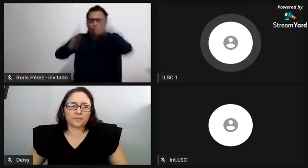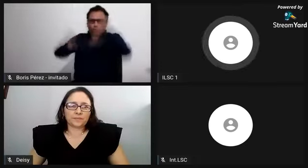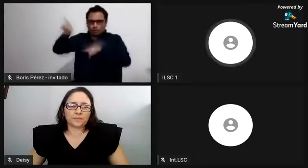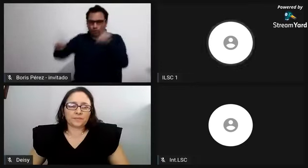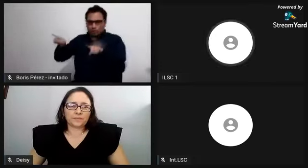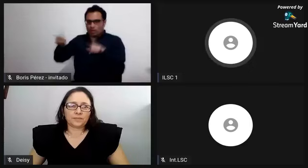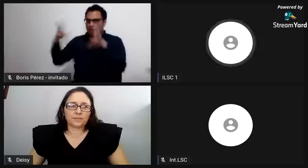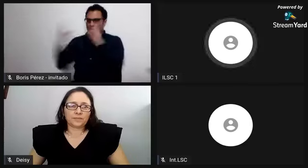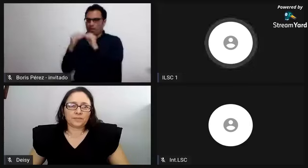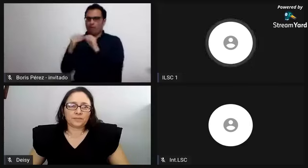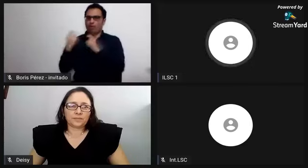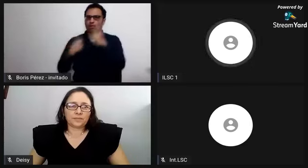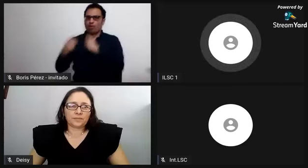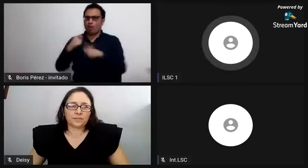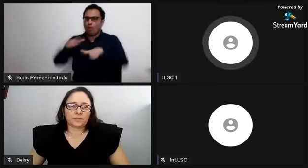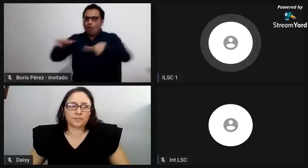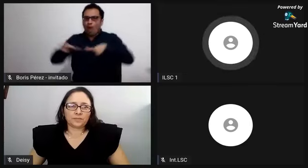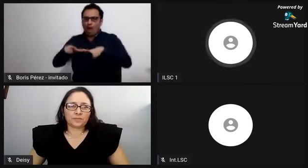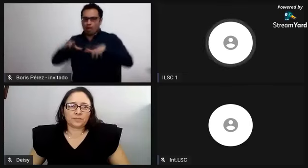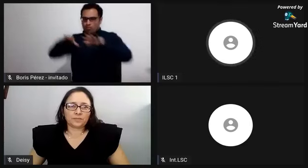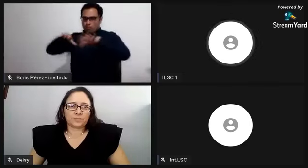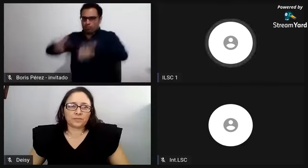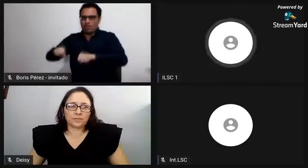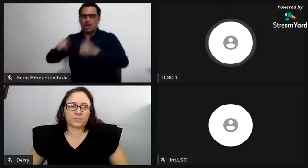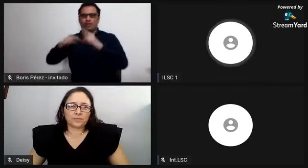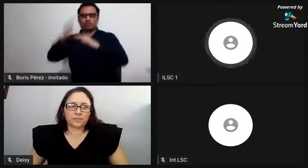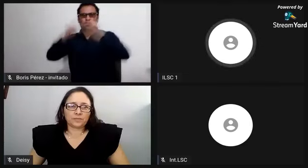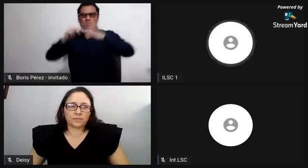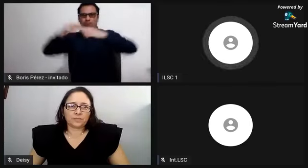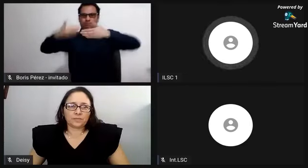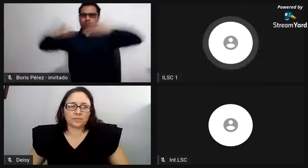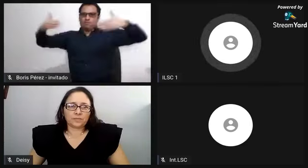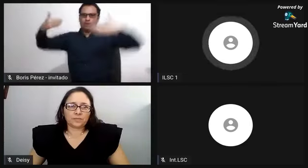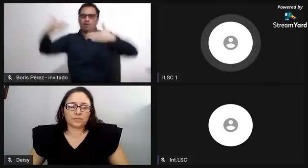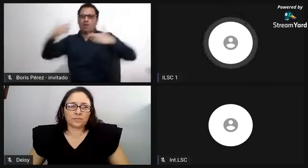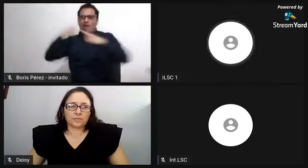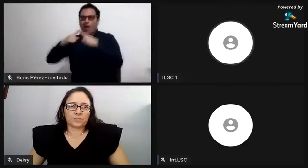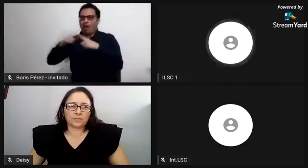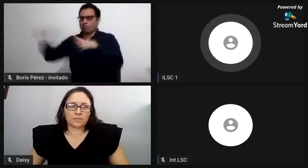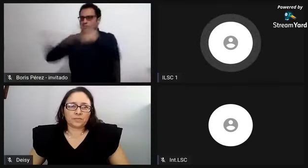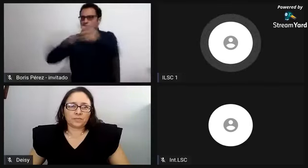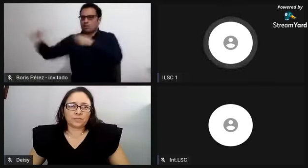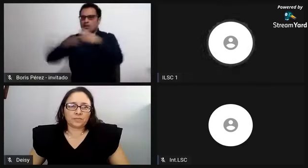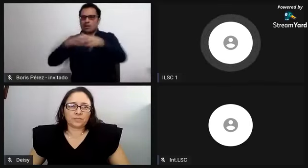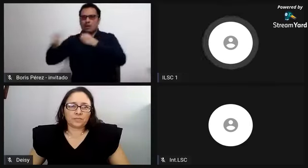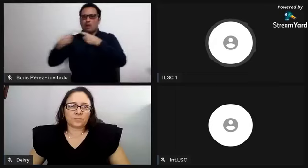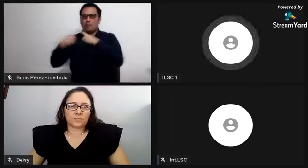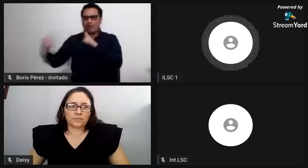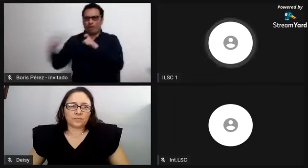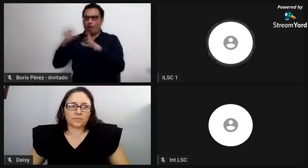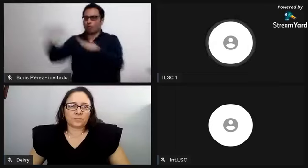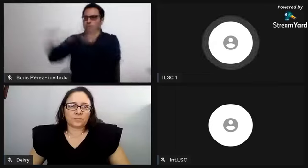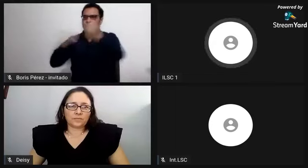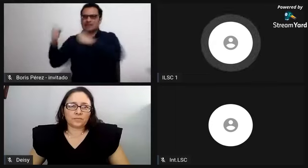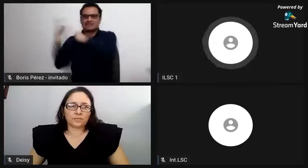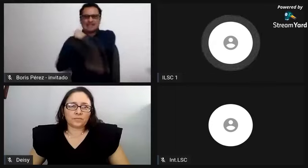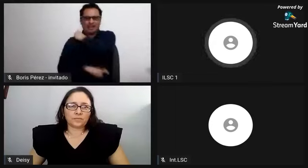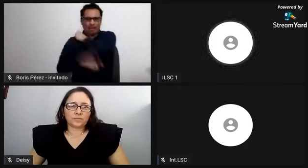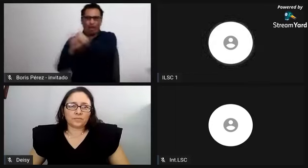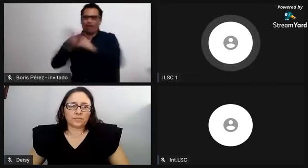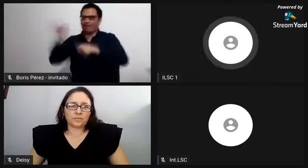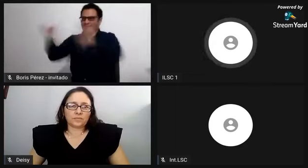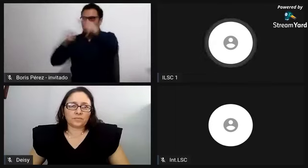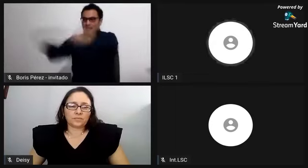territorios. Entonces, quienes perdían o quienes eran vencidos en estas batallas, algunos de los castigos